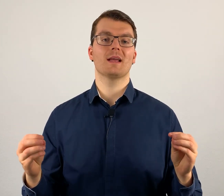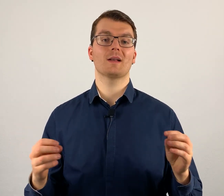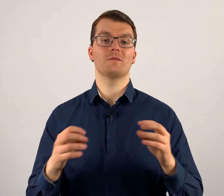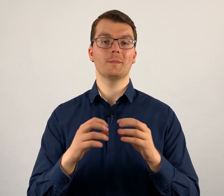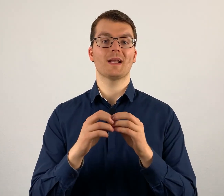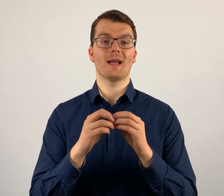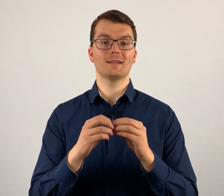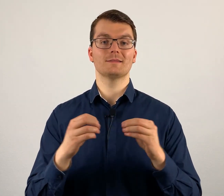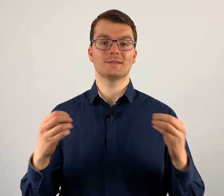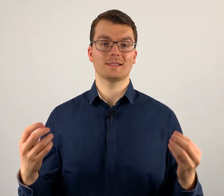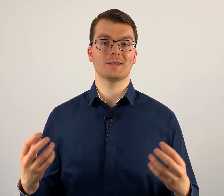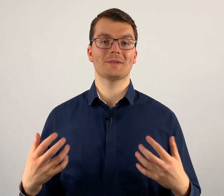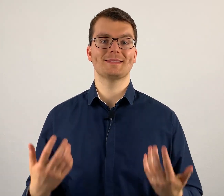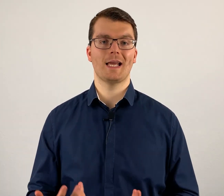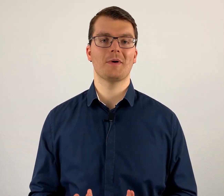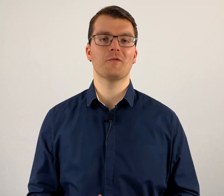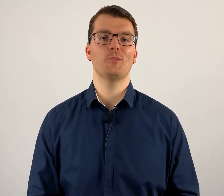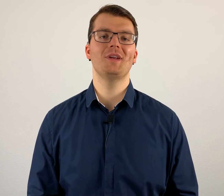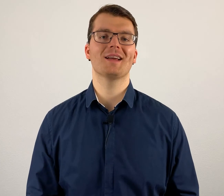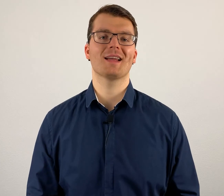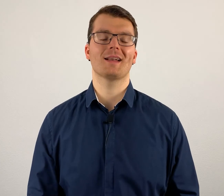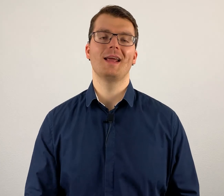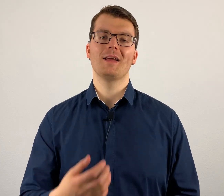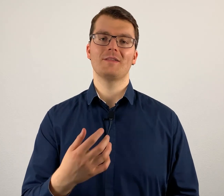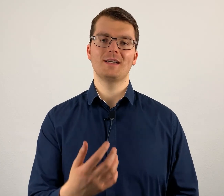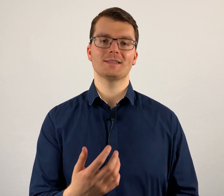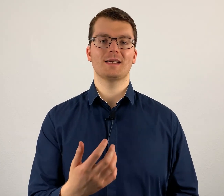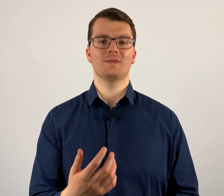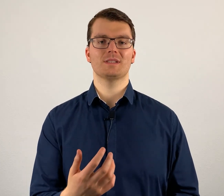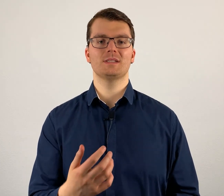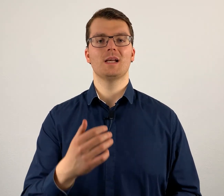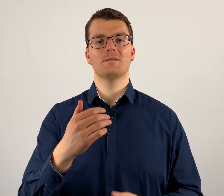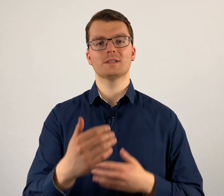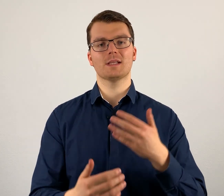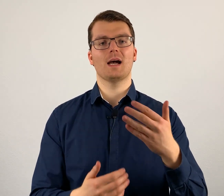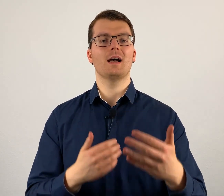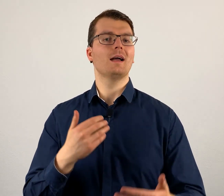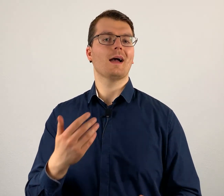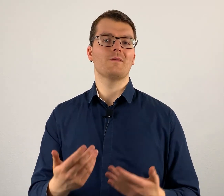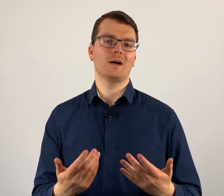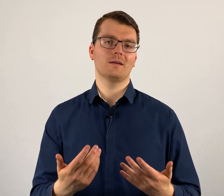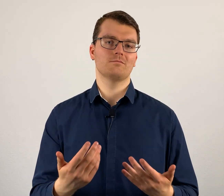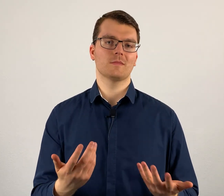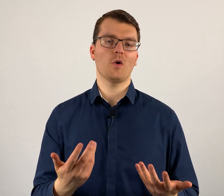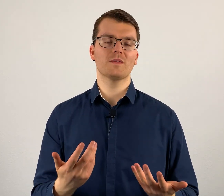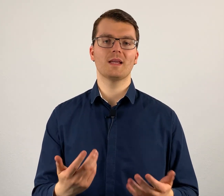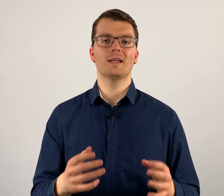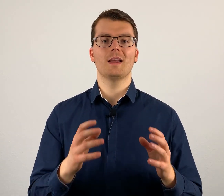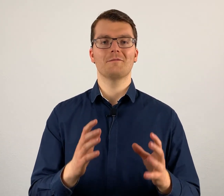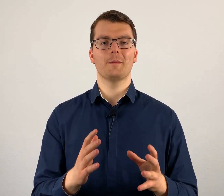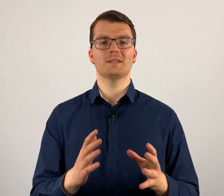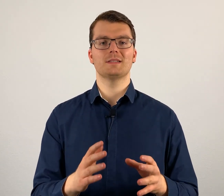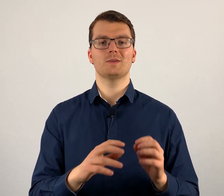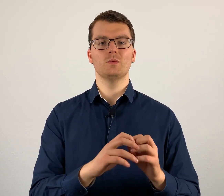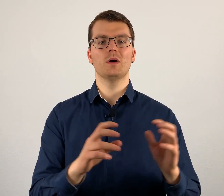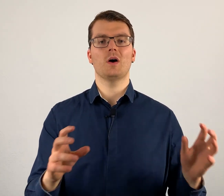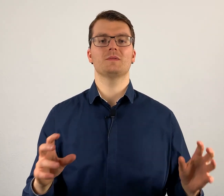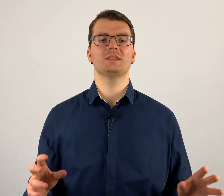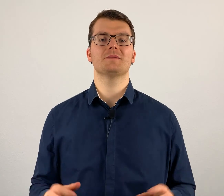kann und wie man einen Sass auch selber formulieren kann. Weil das etwas ist, was da einfach drauf geht, wenn man sich nur auf diese